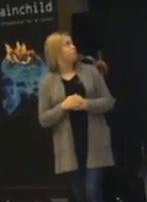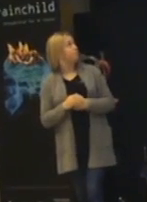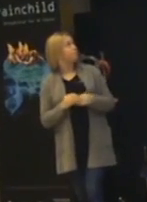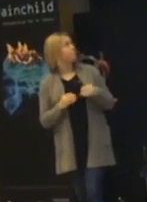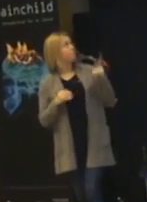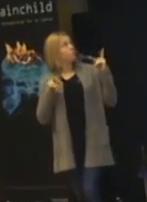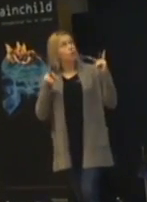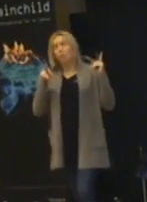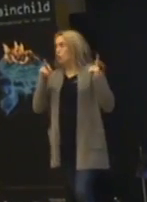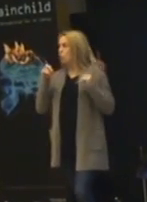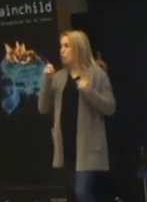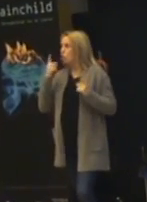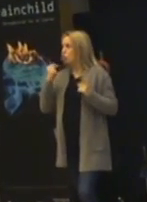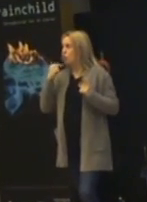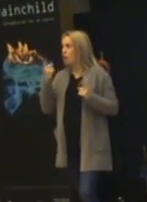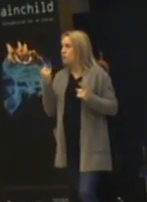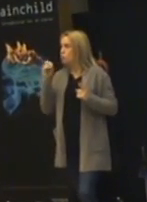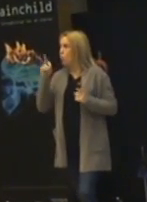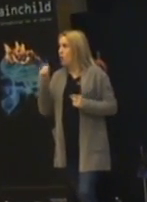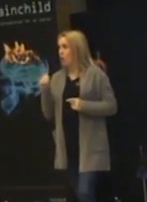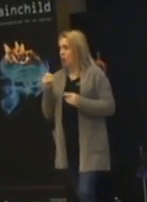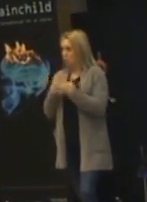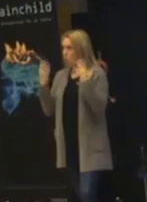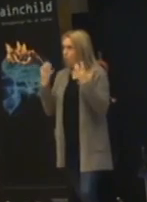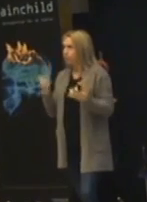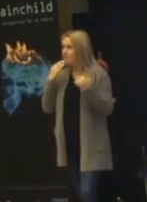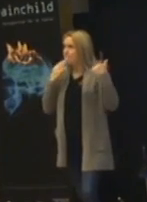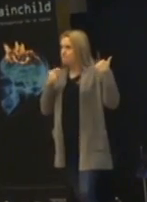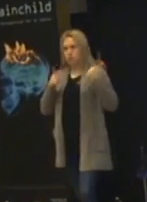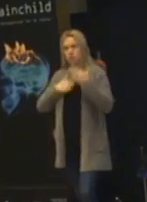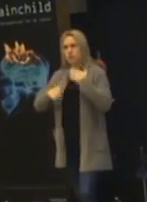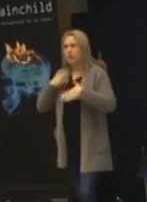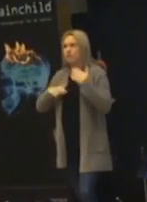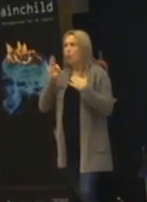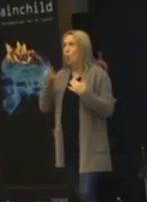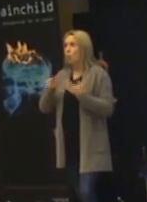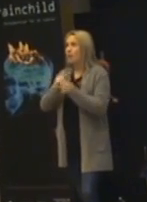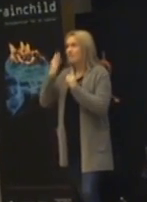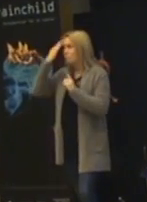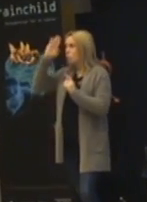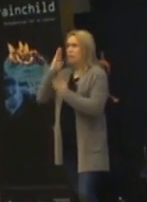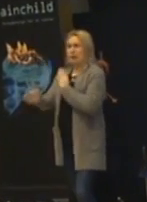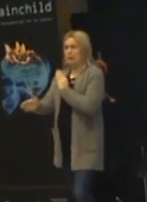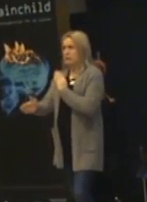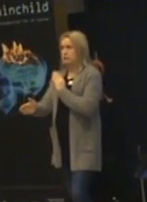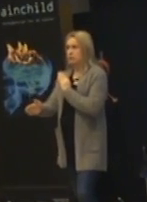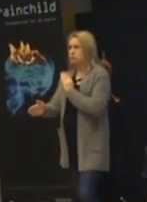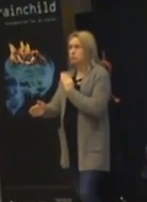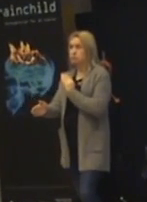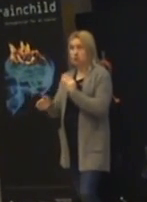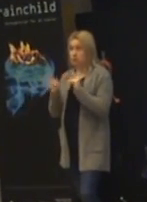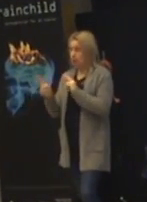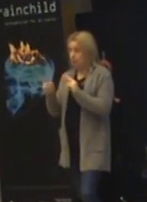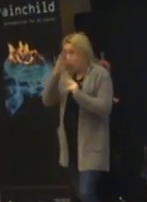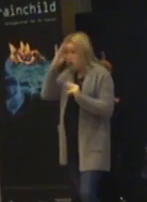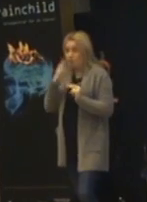som känner till. Röda Zora är jätteintressant. Hon är nämligen ett sånt där barn som har fått bli vuxen direkt. Hon är i samma ålder som